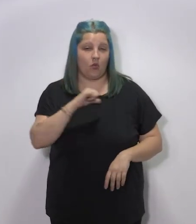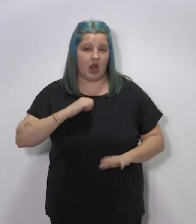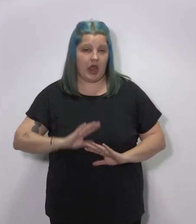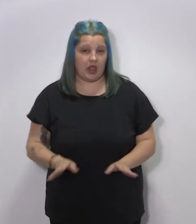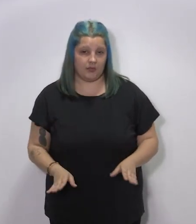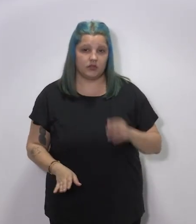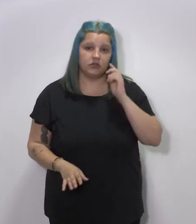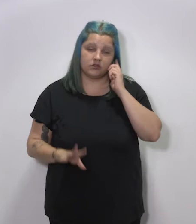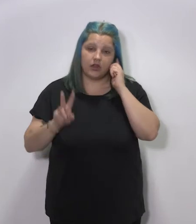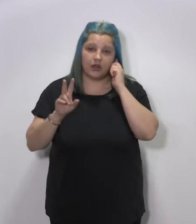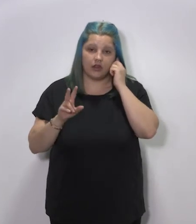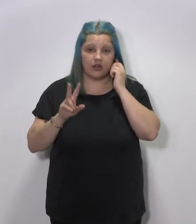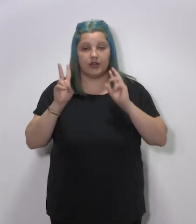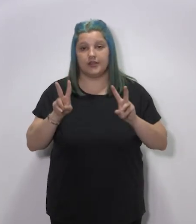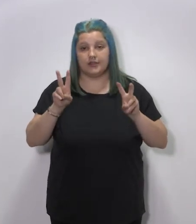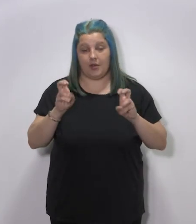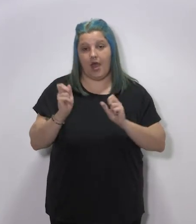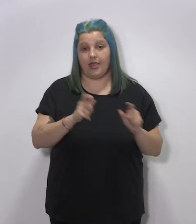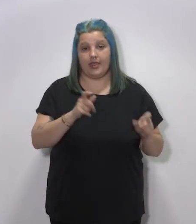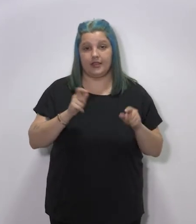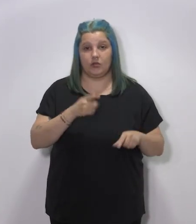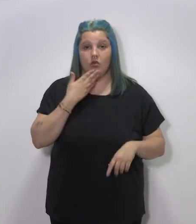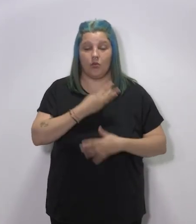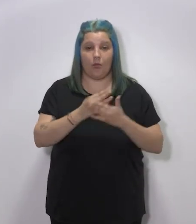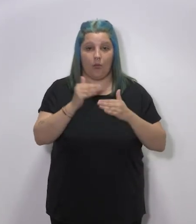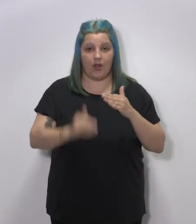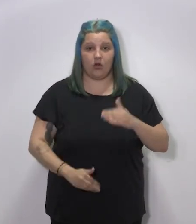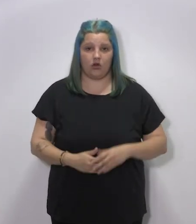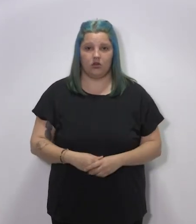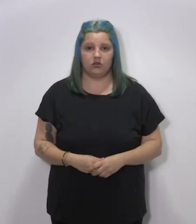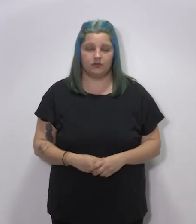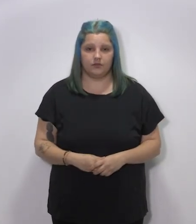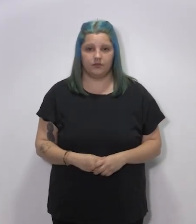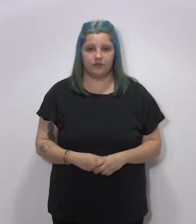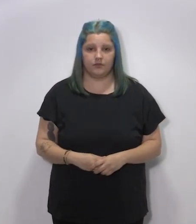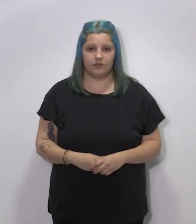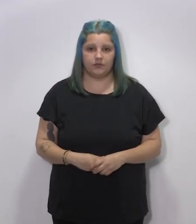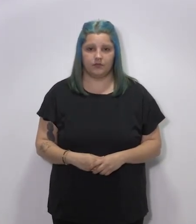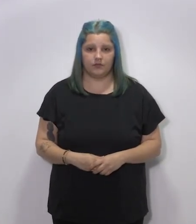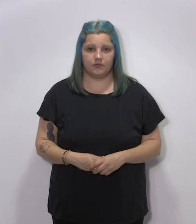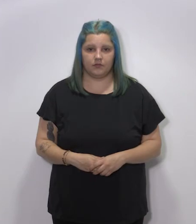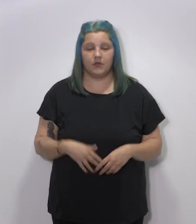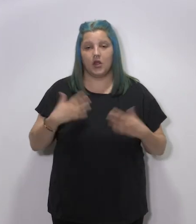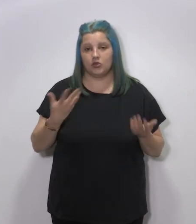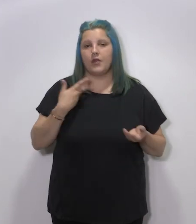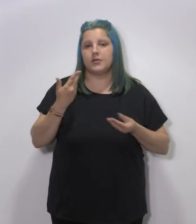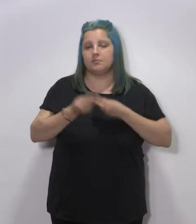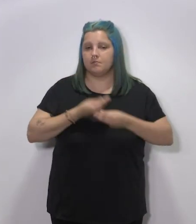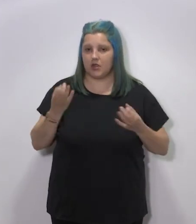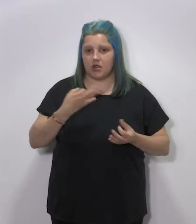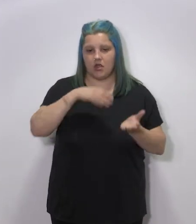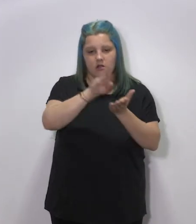comunidad, en la distribución de menores y, en concreto, como tienen conocimiento,